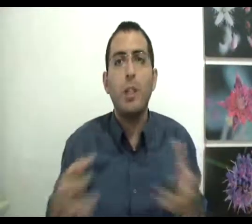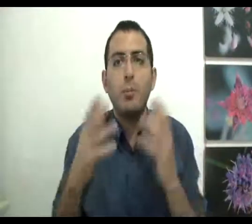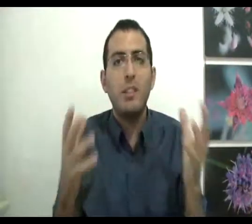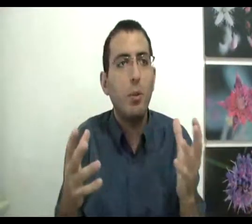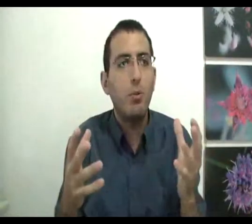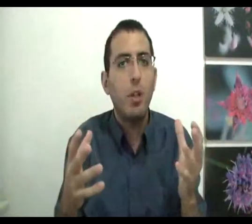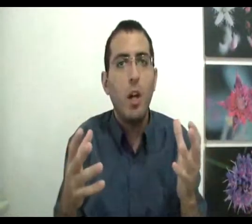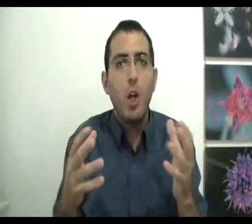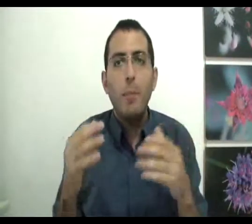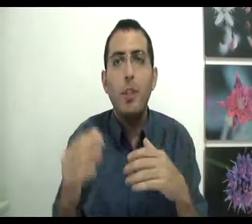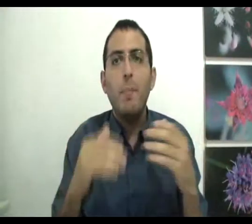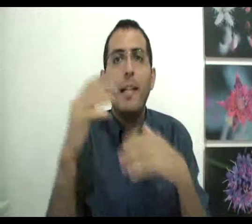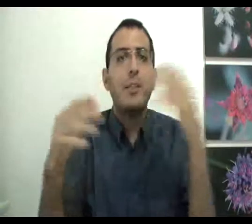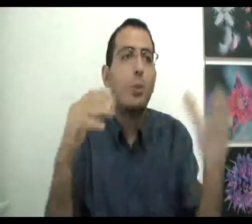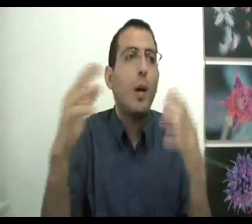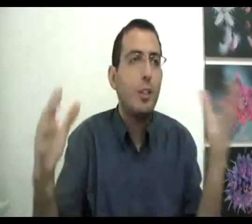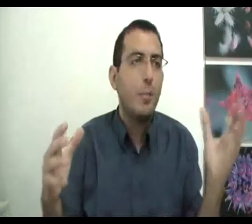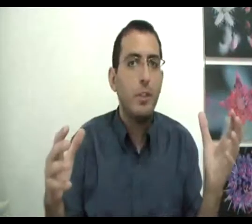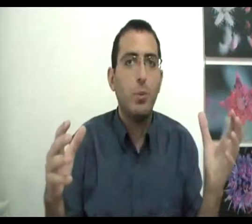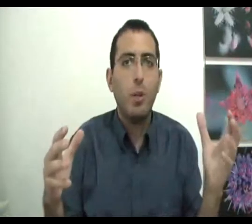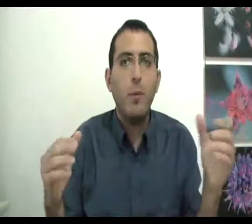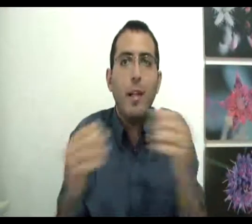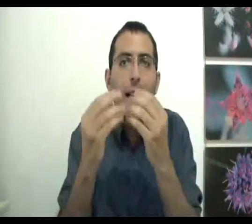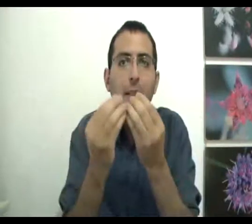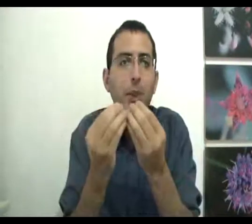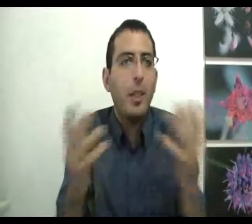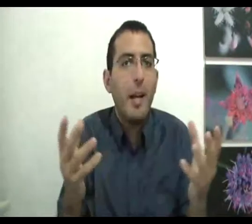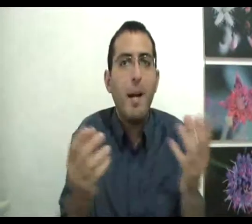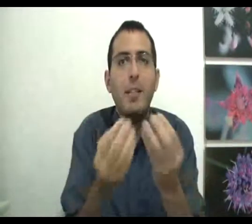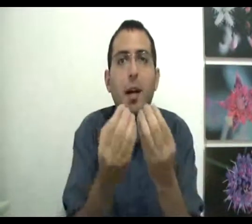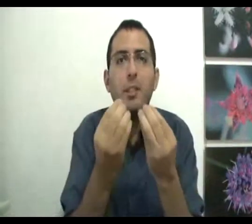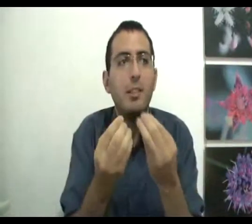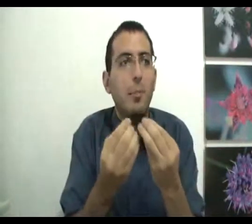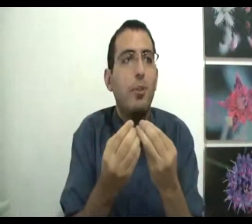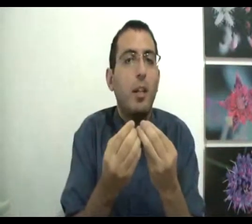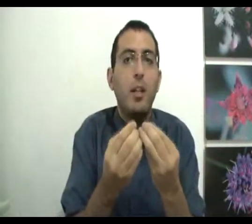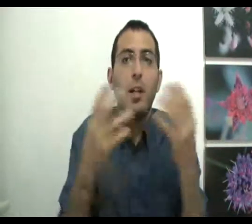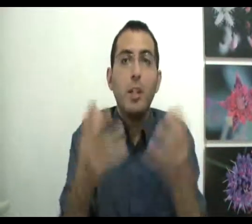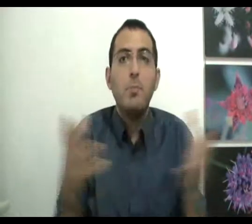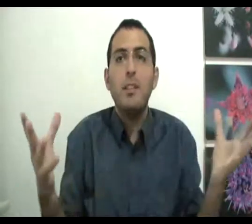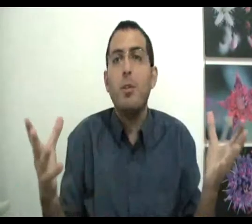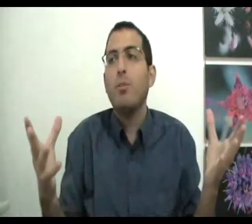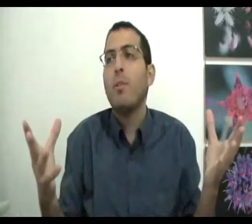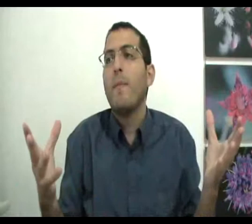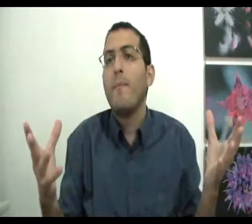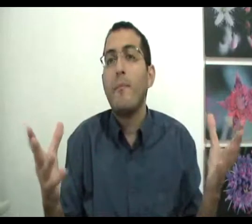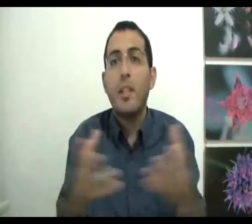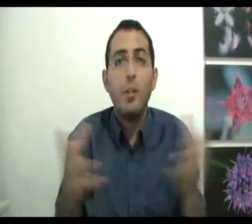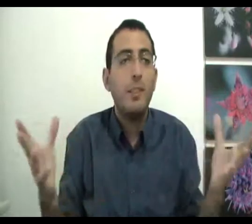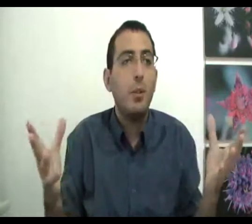יש מציאות? לא משנה מהי הצורה של המציאות. קודם כל נלך על זה שקיים מה הדבר הבסיסי ביותר? שיש מציאות יש מציאות,